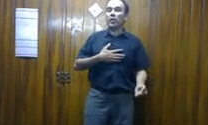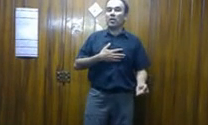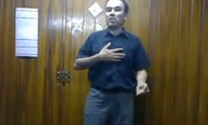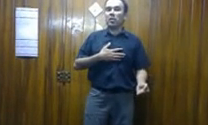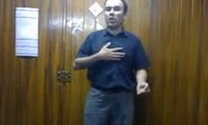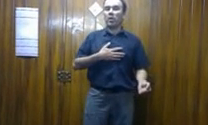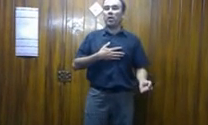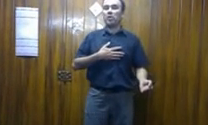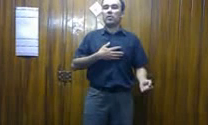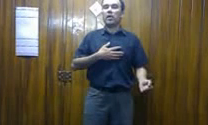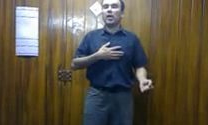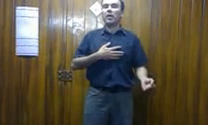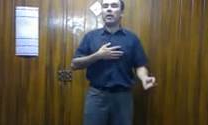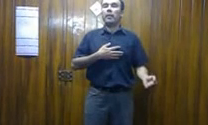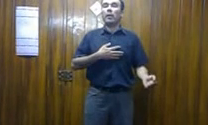resistemos.